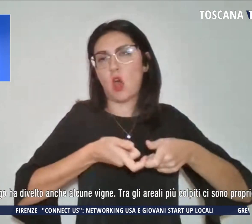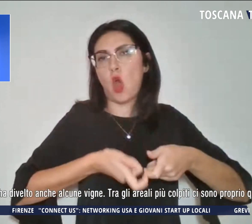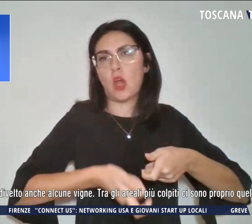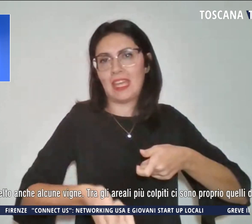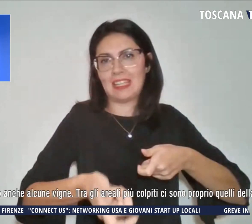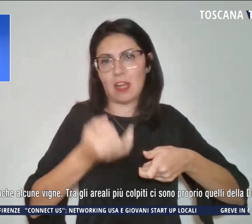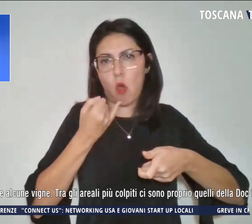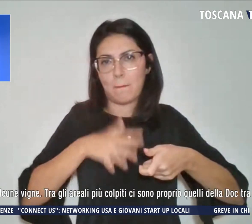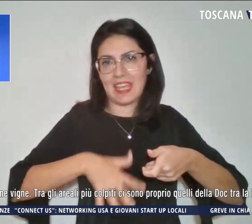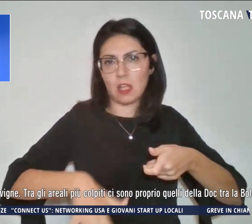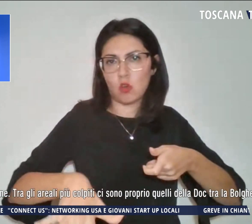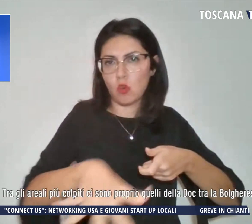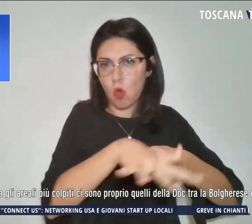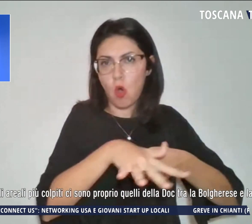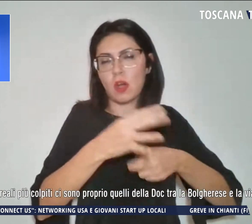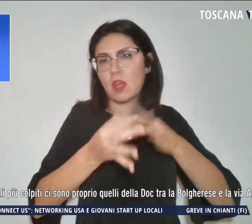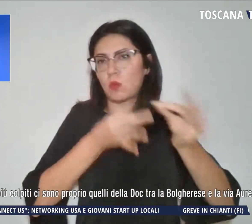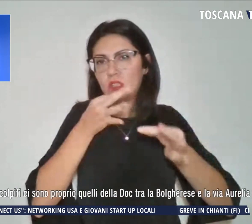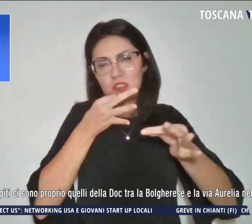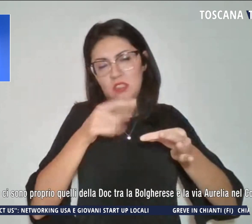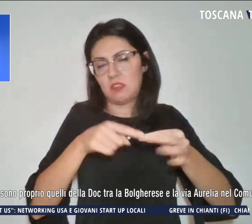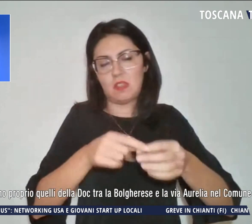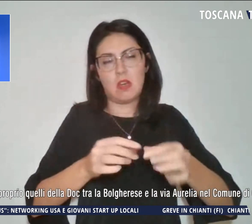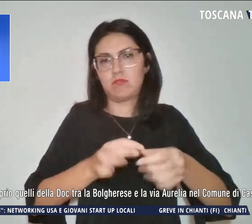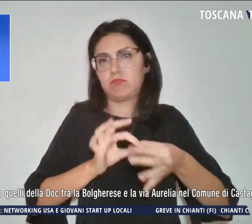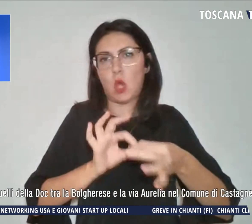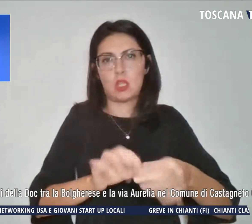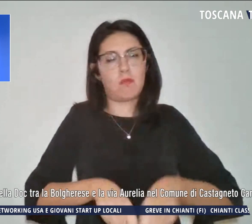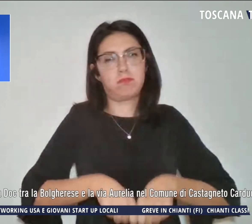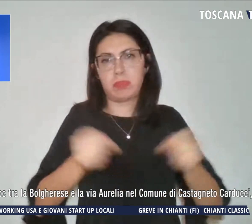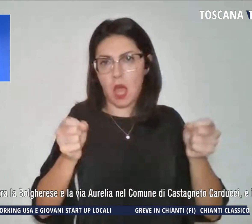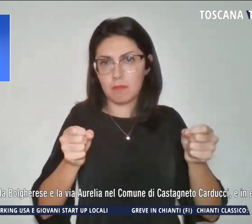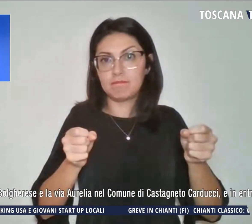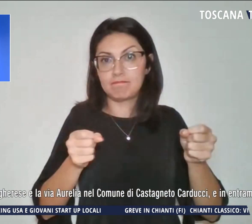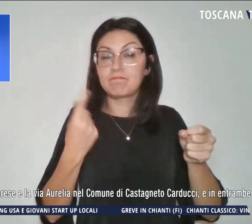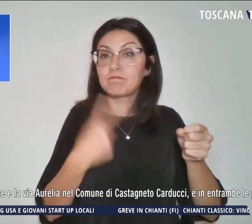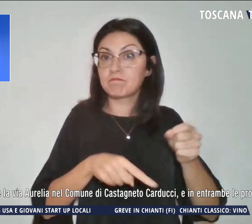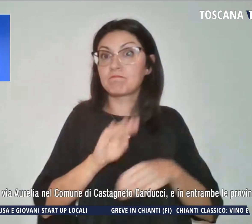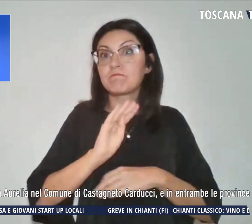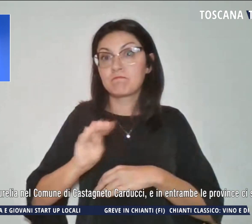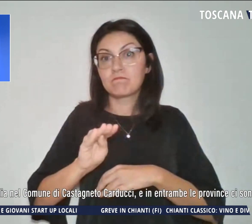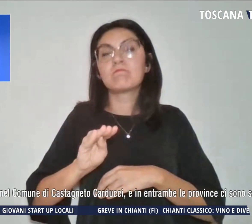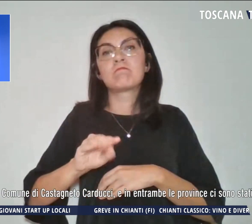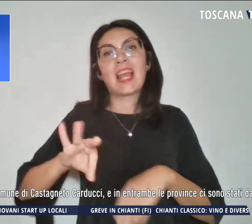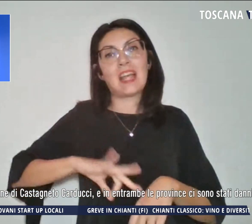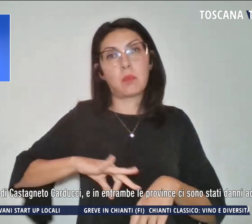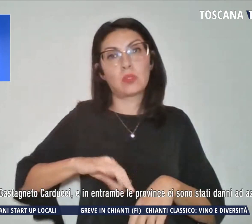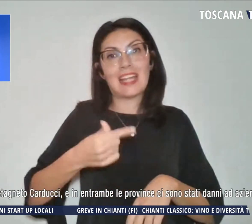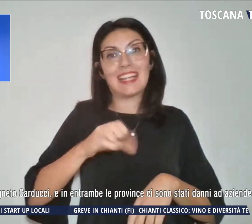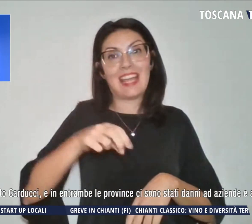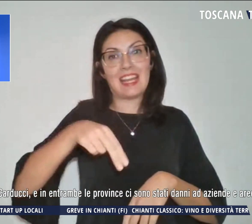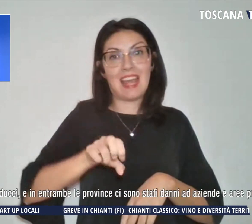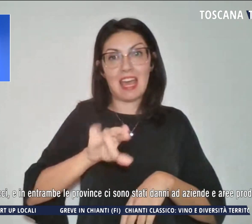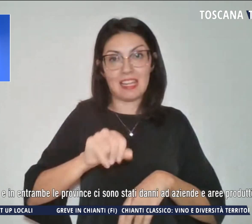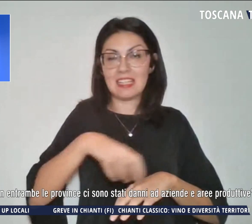provocandone il collasso. Lo chiedono la deputata Chiara Tenerini, segretario